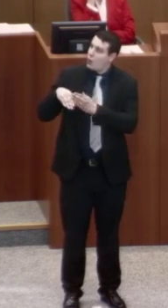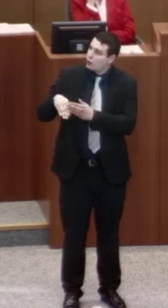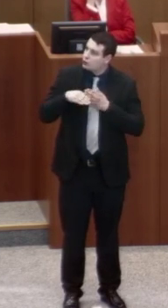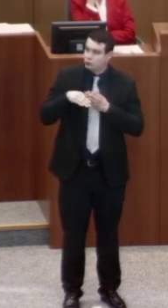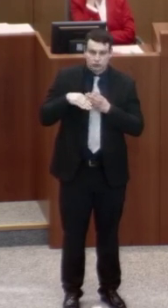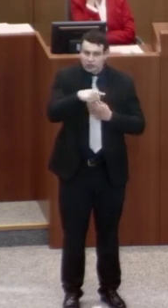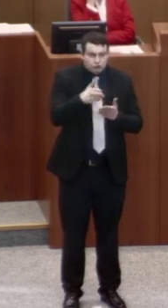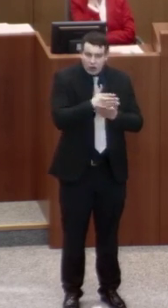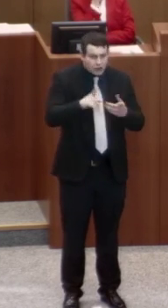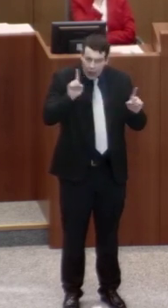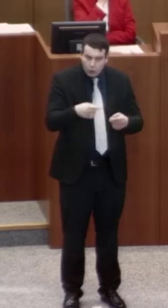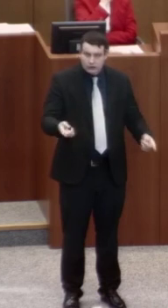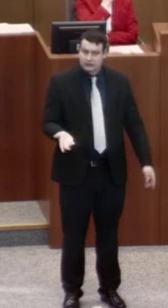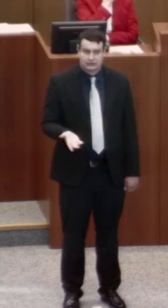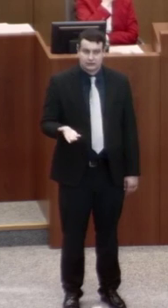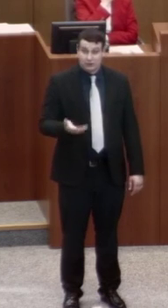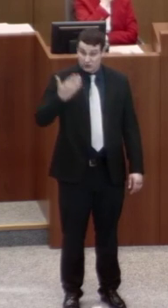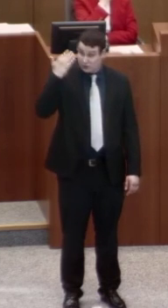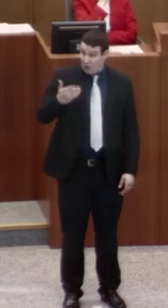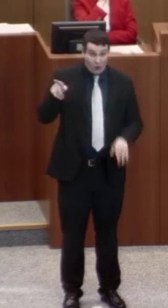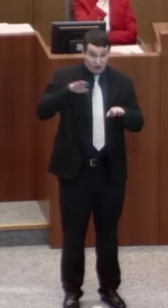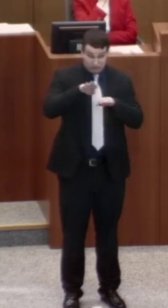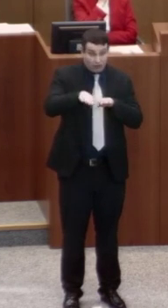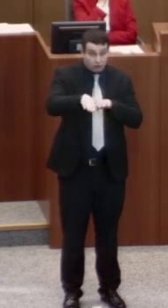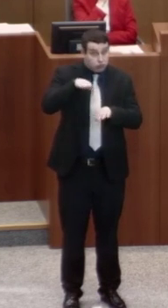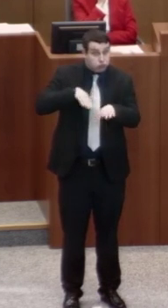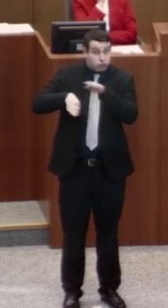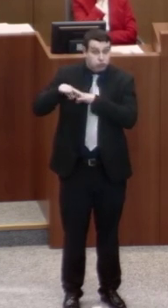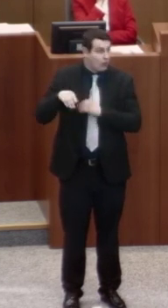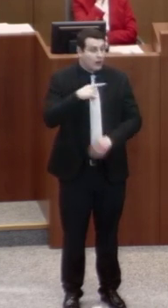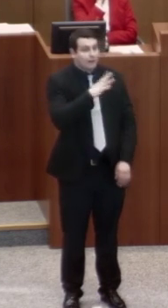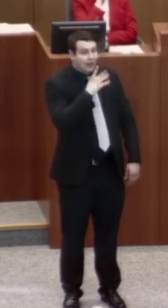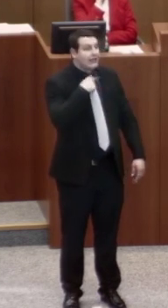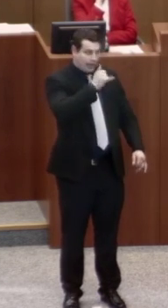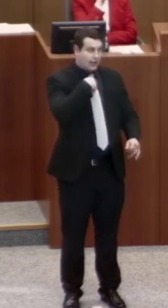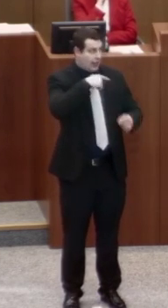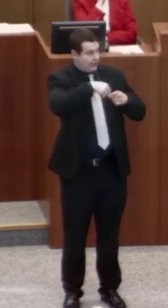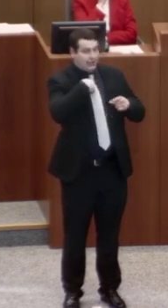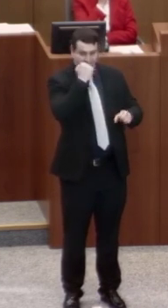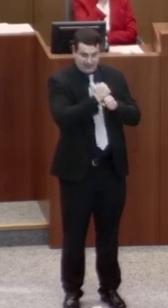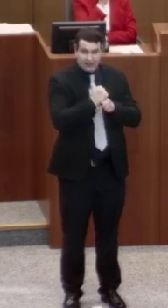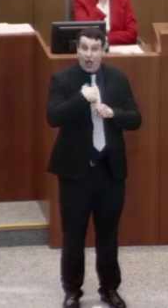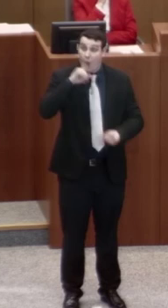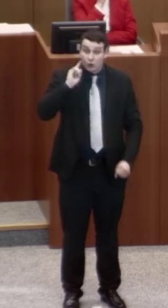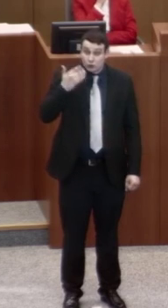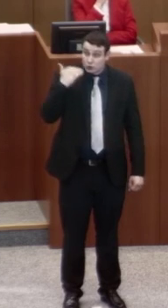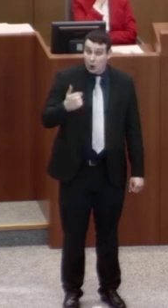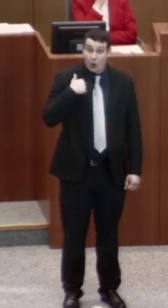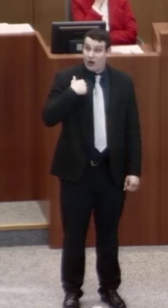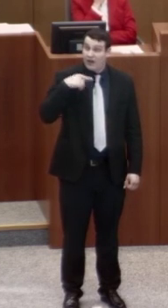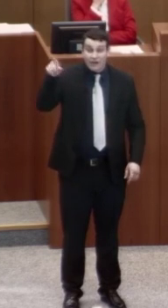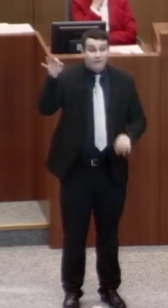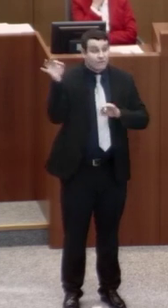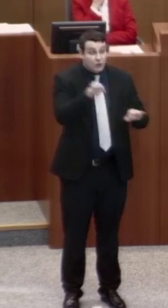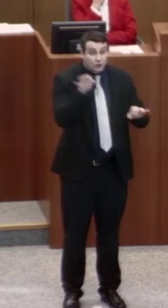erbracht werden soll. Eine derartig rückwärtsgewandte, ich komme zum Ende, und defizitorientierte Fürsorgepolitik,